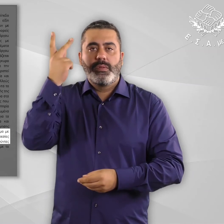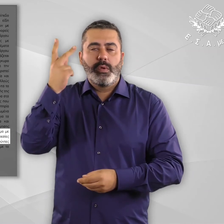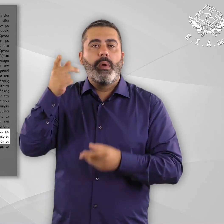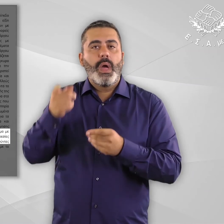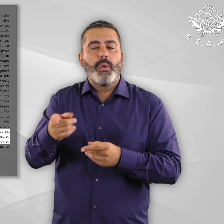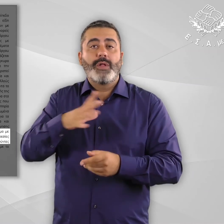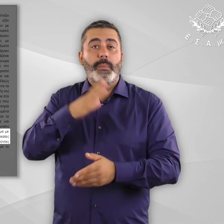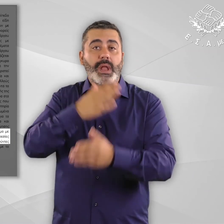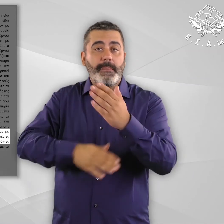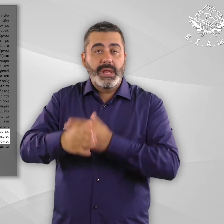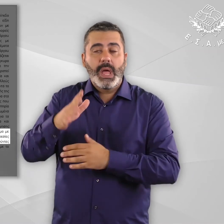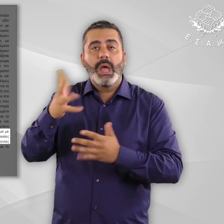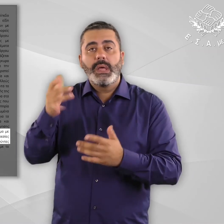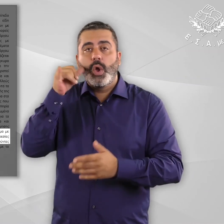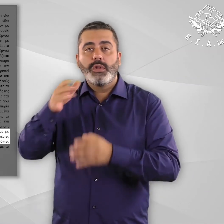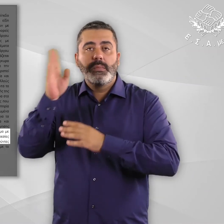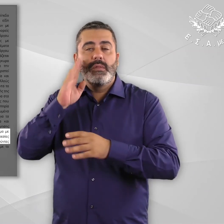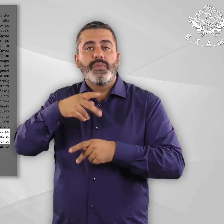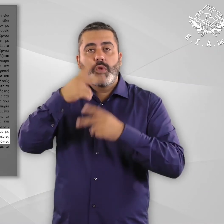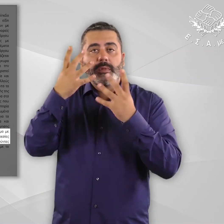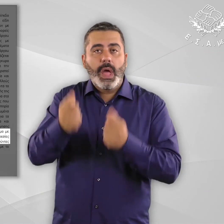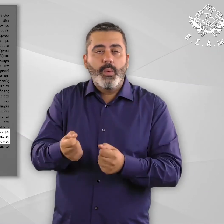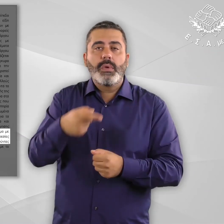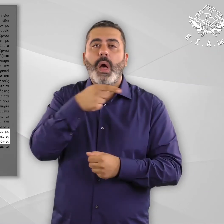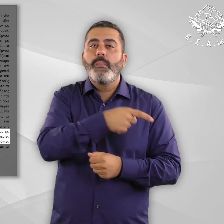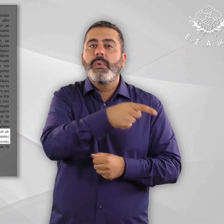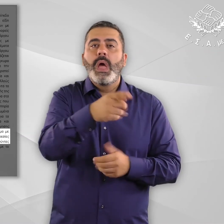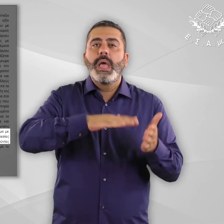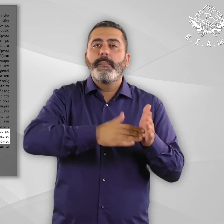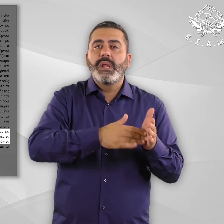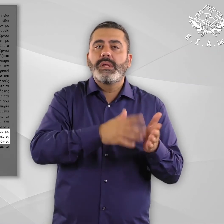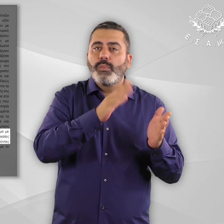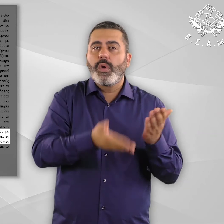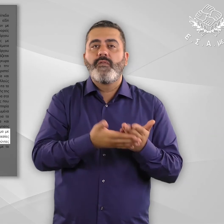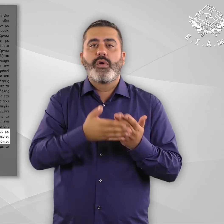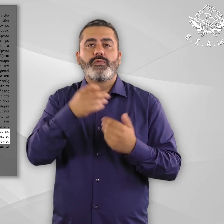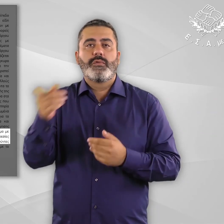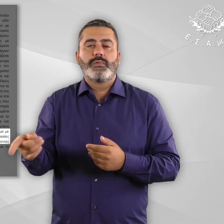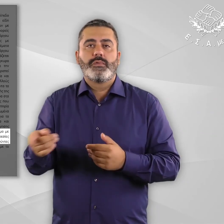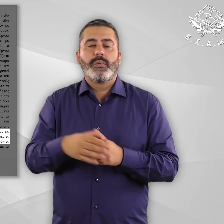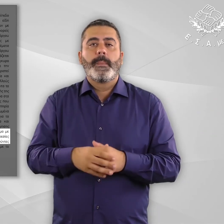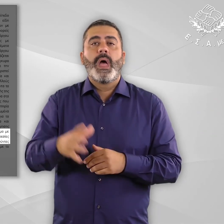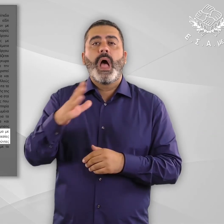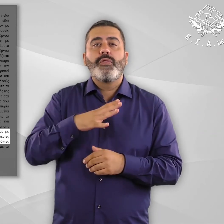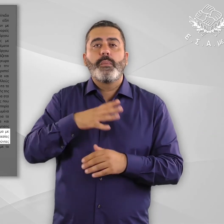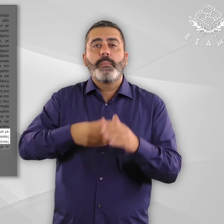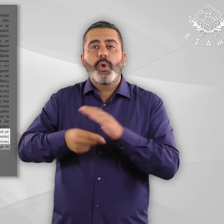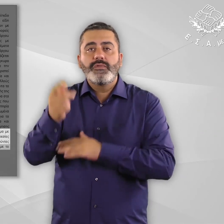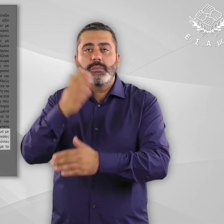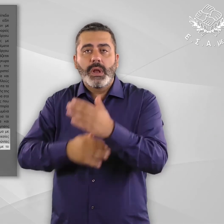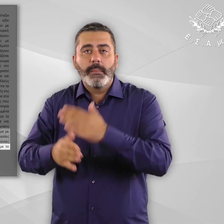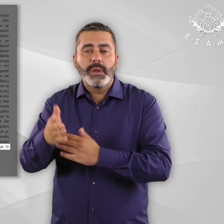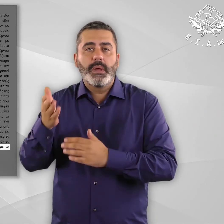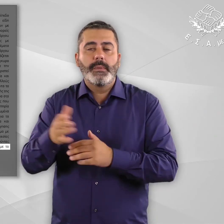αναπηρία και χρόνιες παθήσεις και δημόσιες δομές και υπηρεσίες από τις οποίες μπορούν να υποφεληθούν οι πρόσφυγες κάθετος αιτούντες